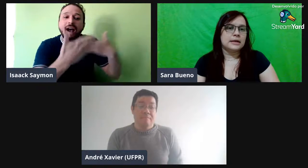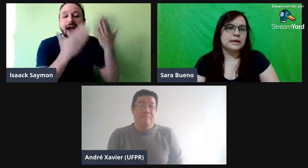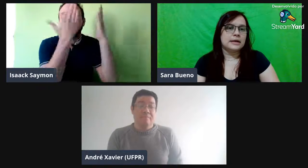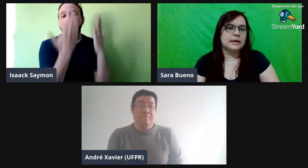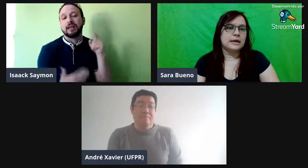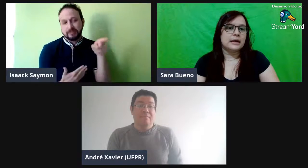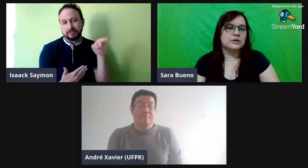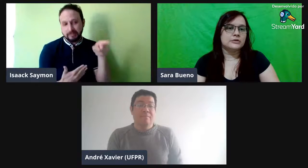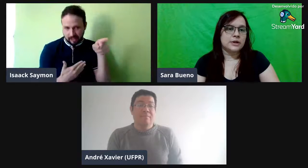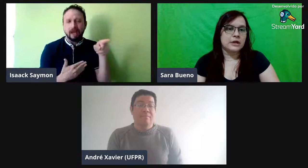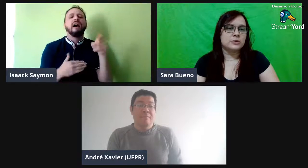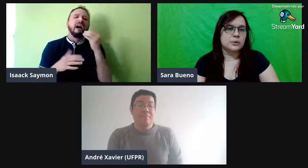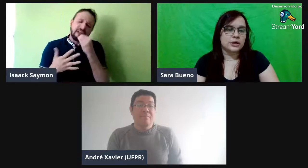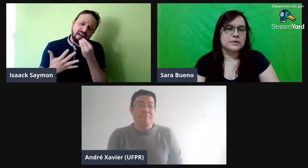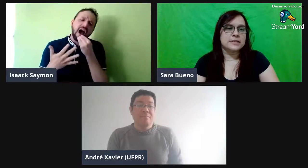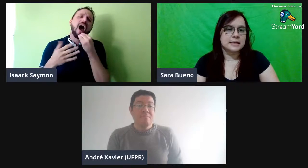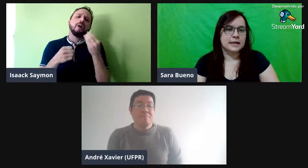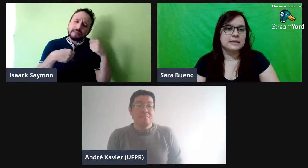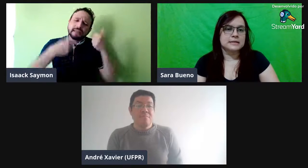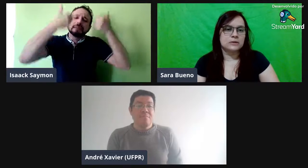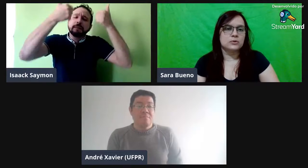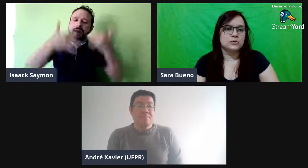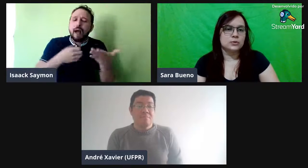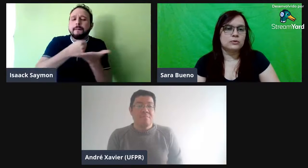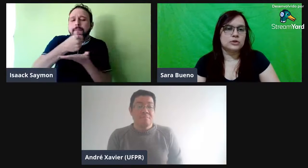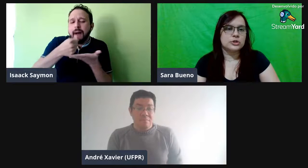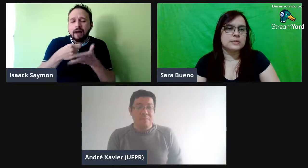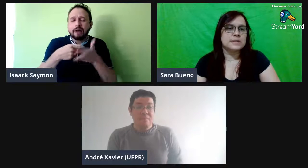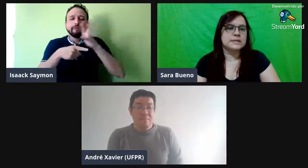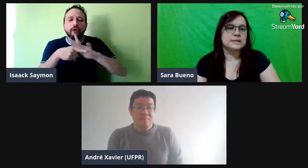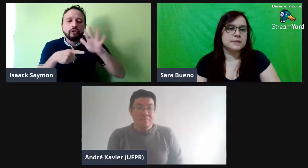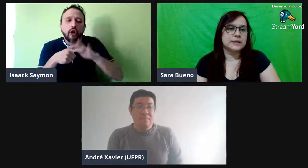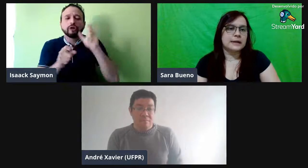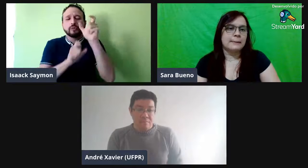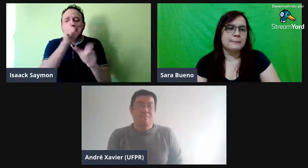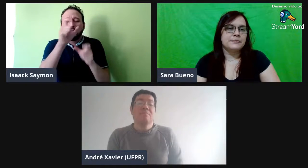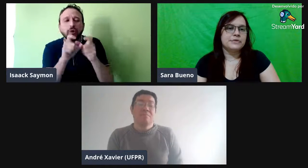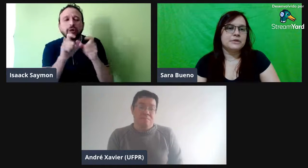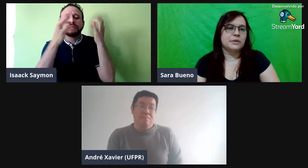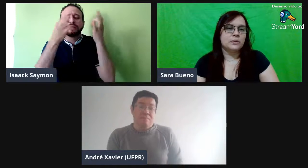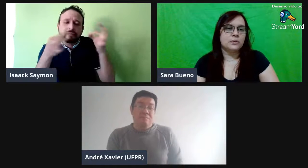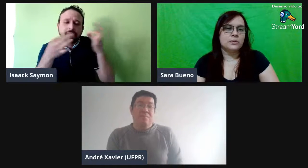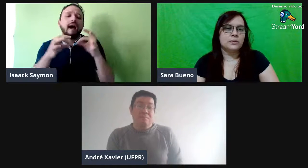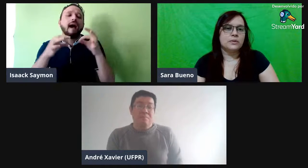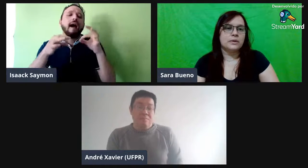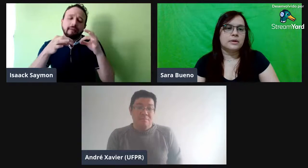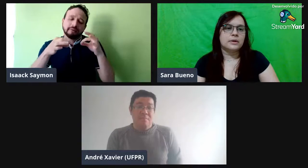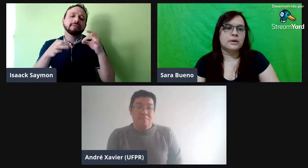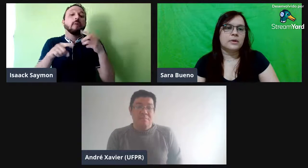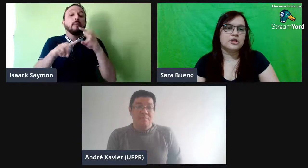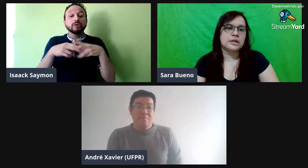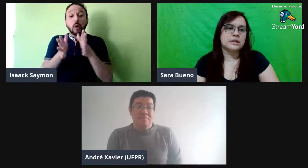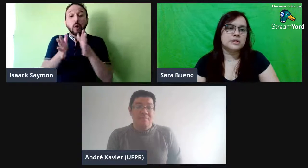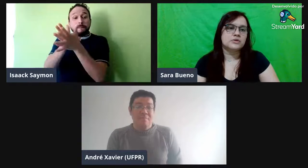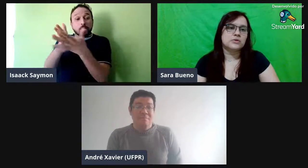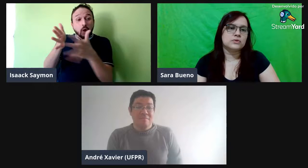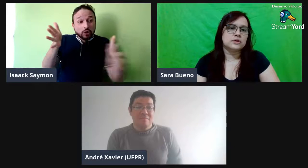ele é diferente um pouquinho esses detalhes, né? do ouvinte que precisa explicar. Então, eu achei esses estudos da